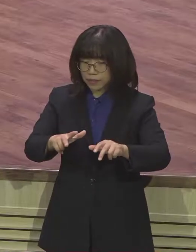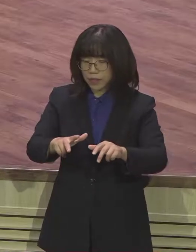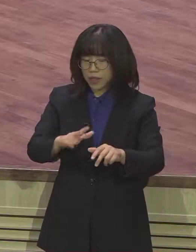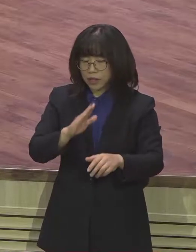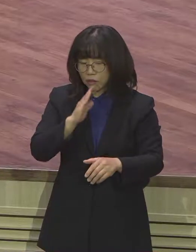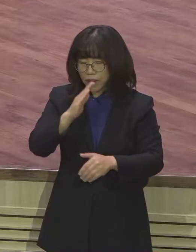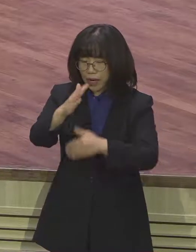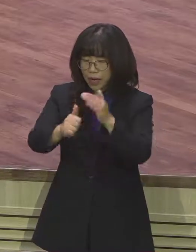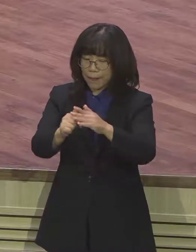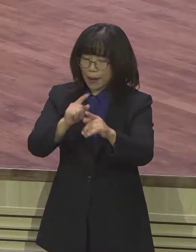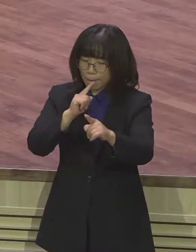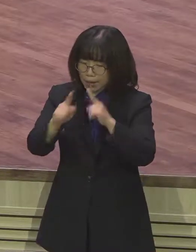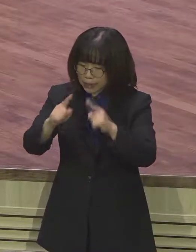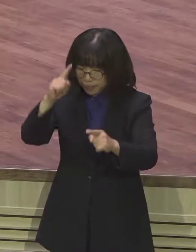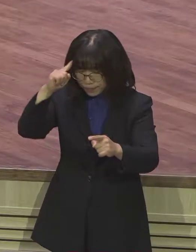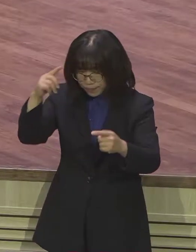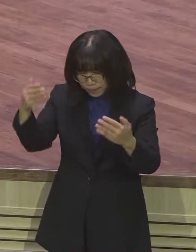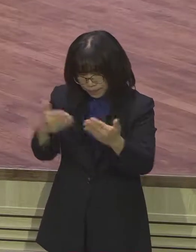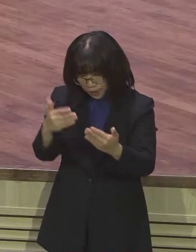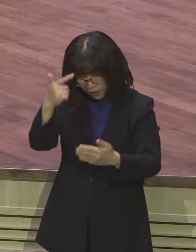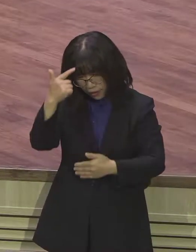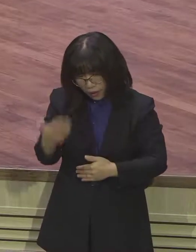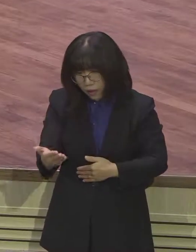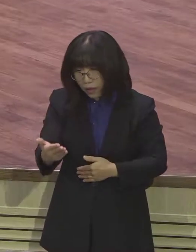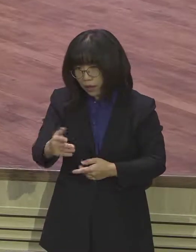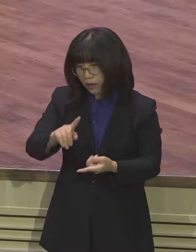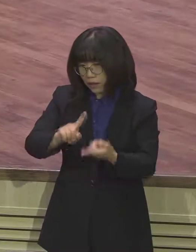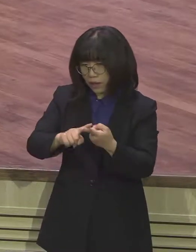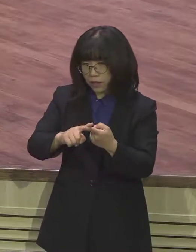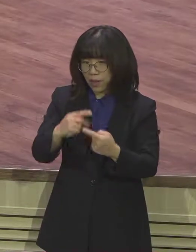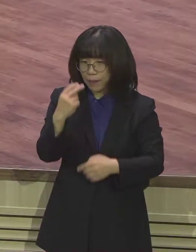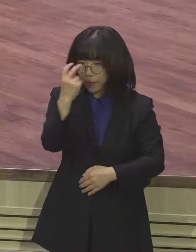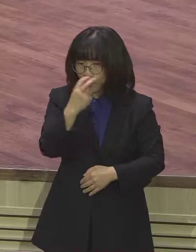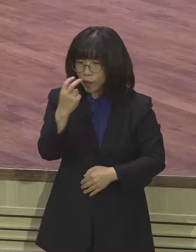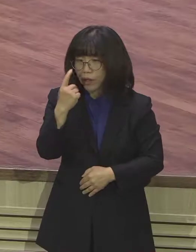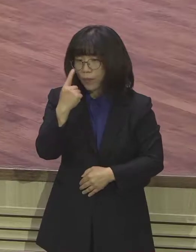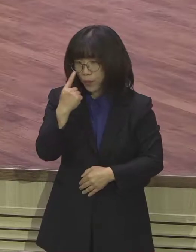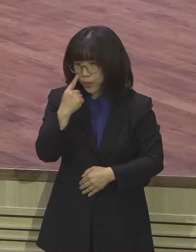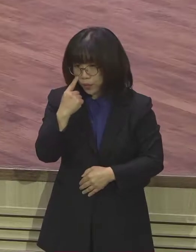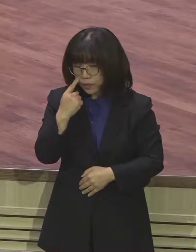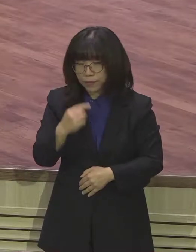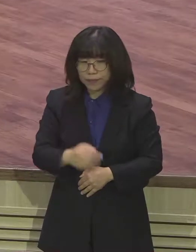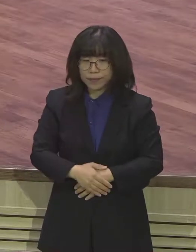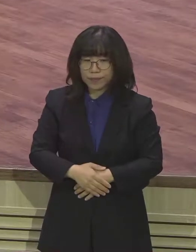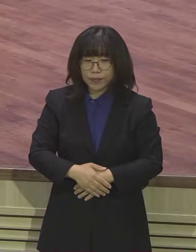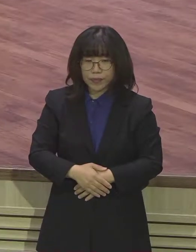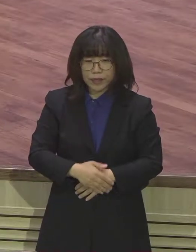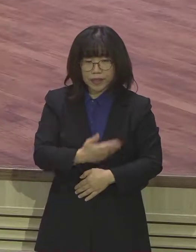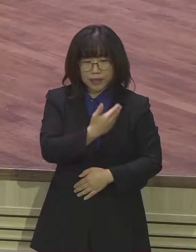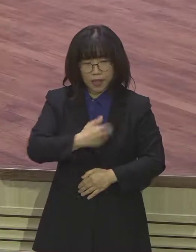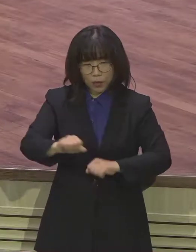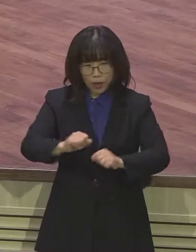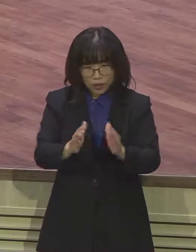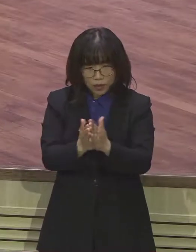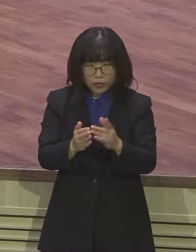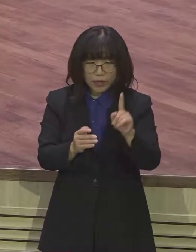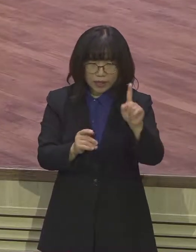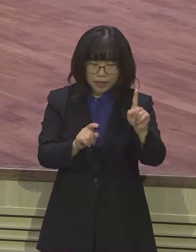사도행전 1장 1절 3절 8절 오직 그리스도로 오직 하나님 나라 오직 성령 충만이